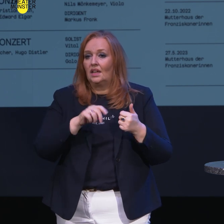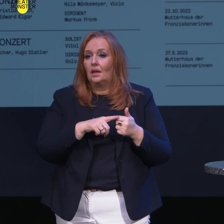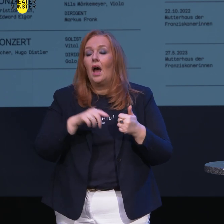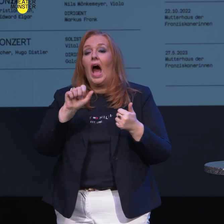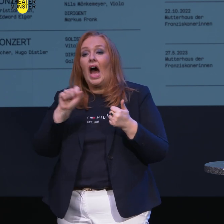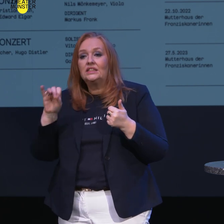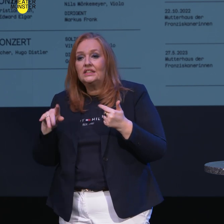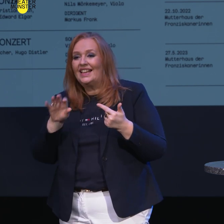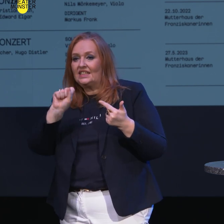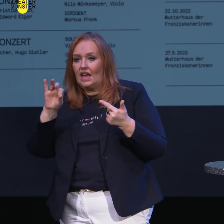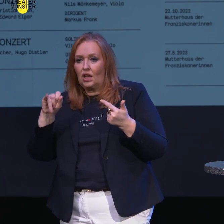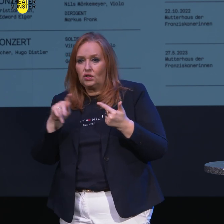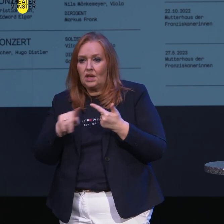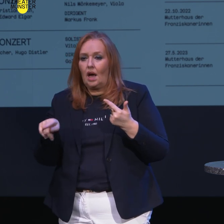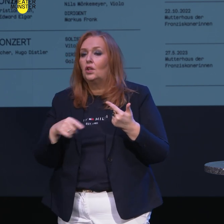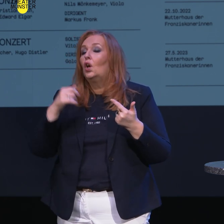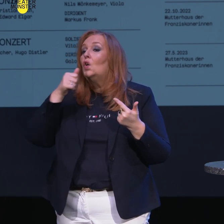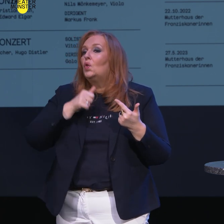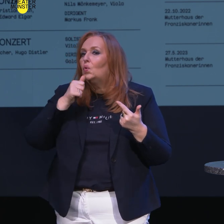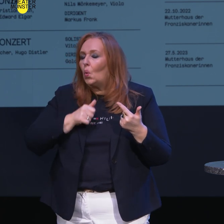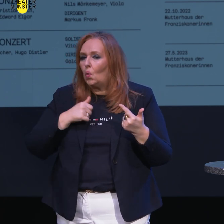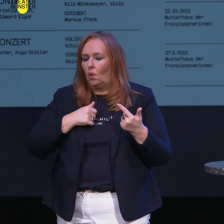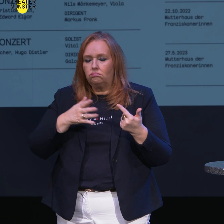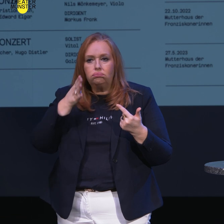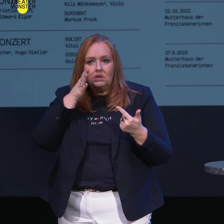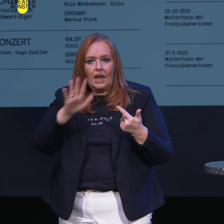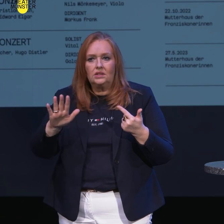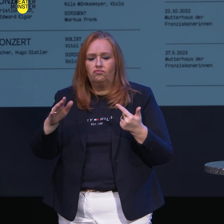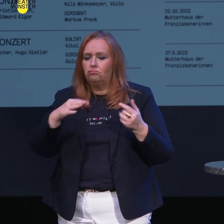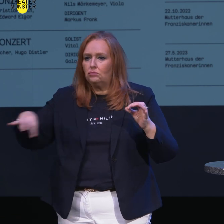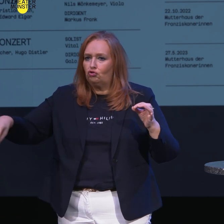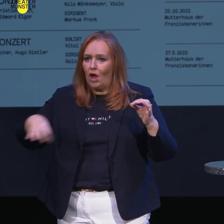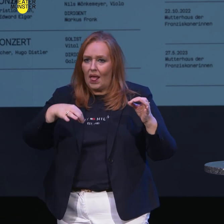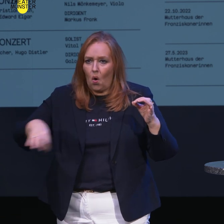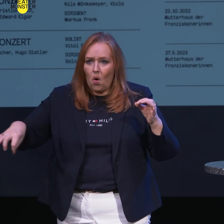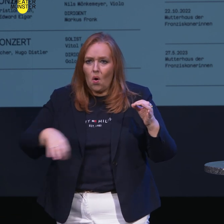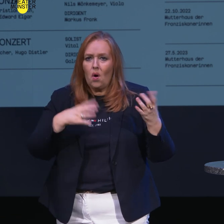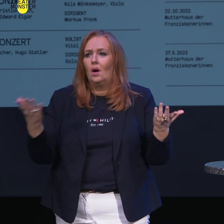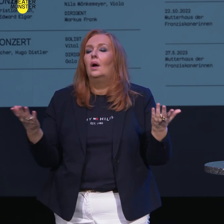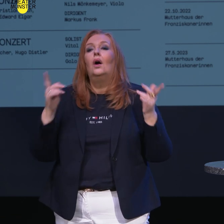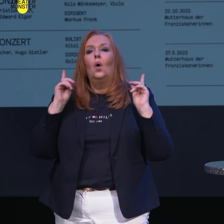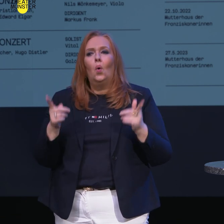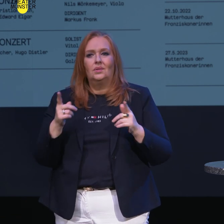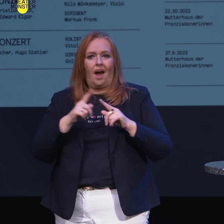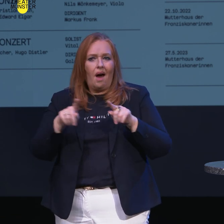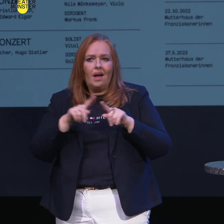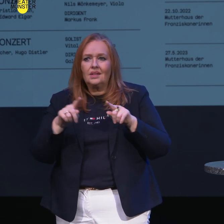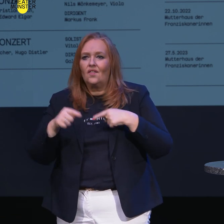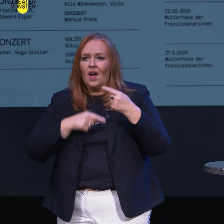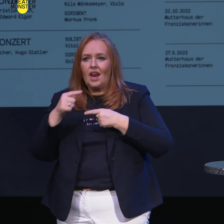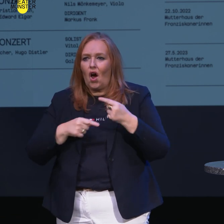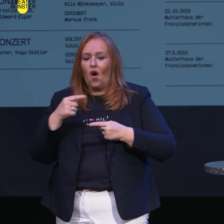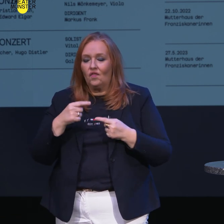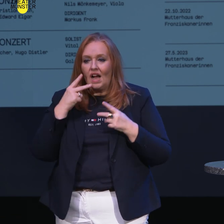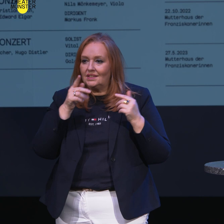Iranosian, einer jungen und sehr, sehr talentierten Cellistin und Vergleichbares werden Sie im ganzen Verlauf der